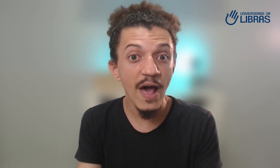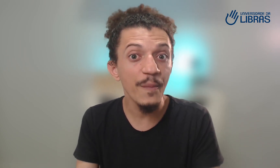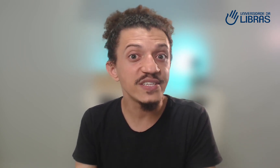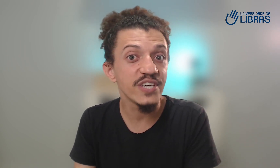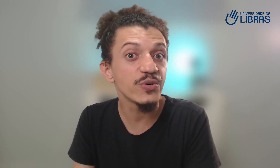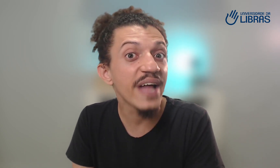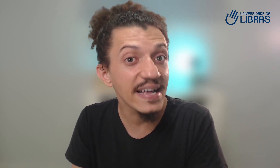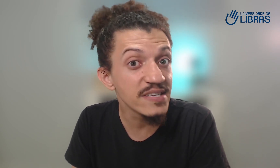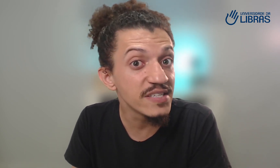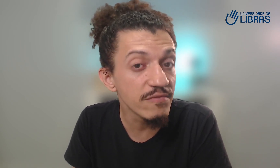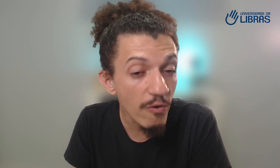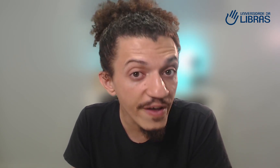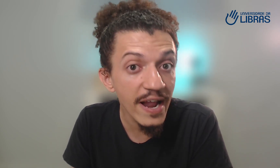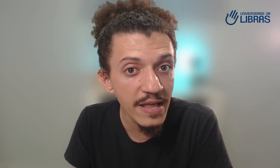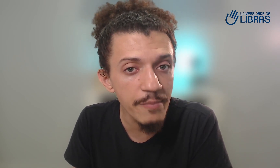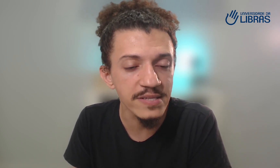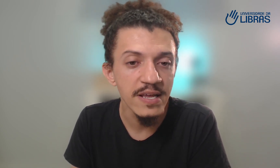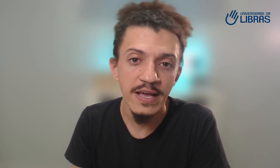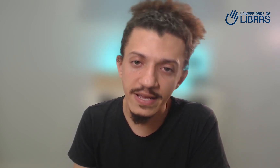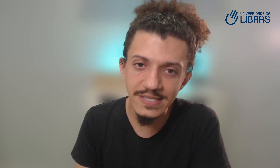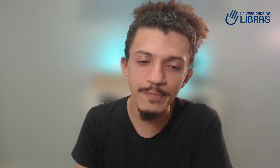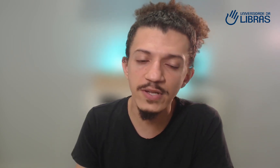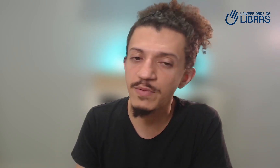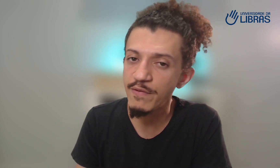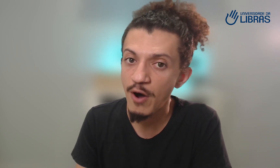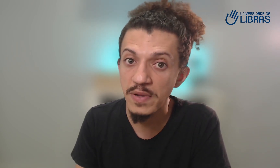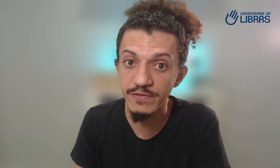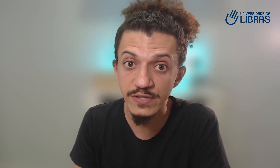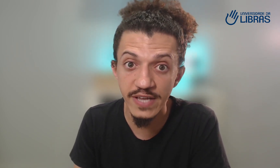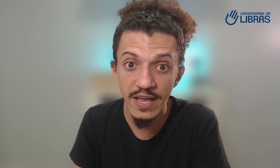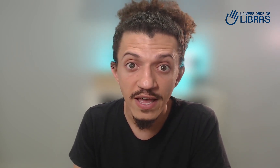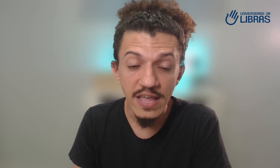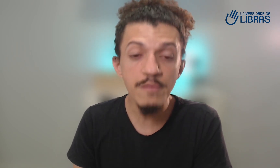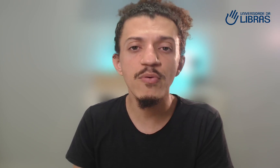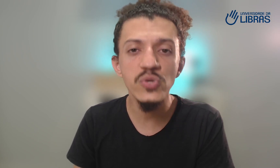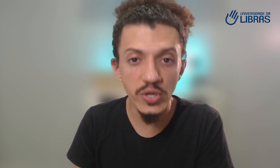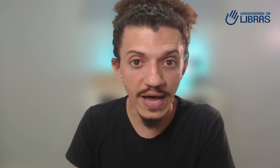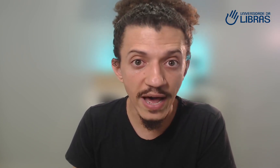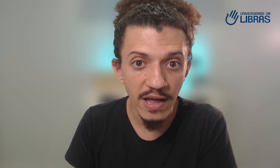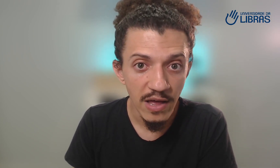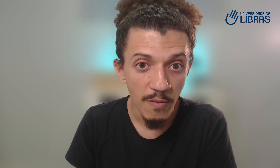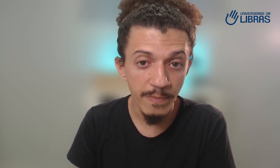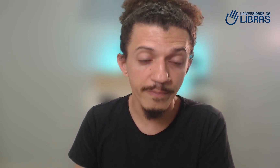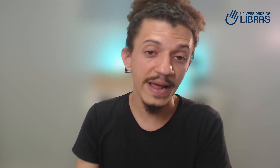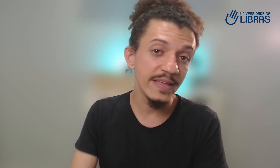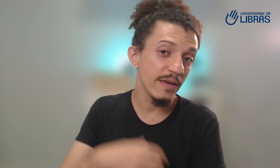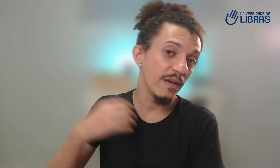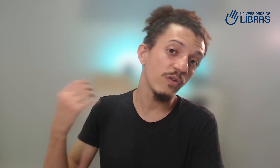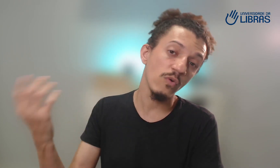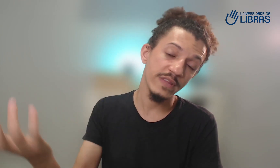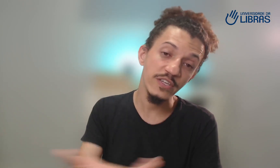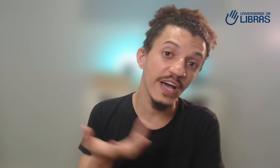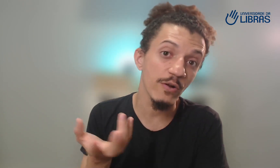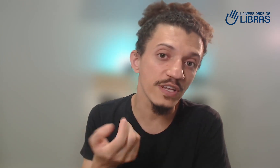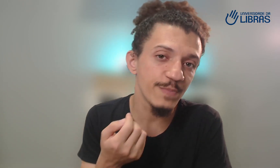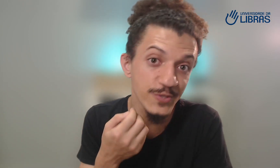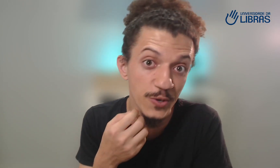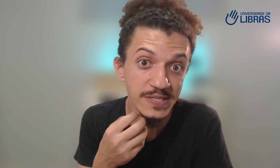realmente te ajudar a se desenvolver na Libras e assim pode ser uma forma de você impulsionar para que contagiar outras pessoas